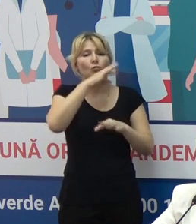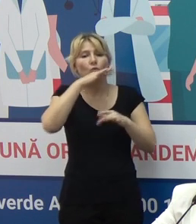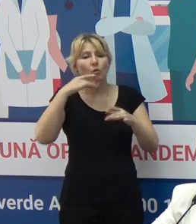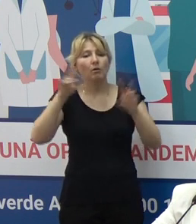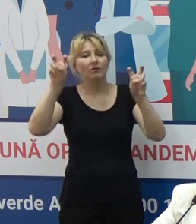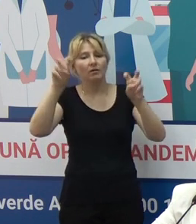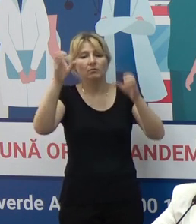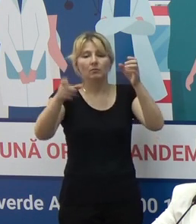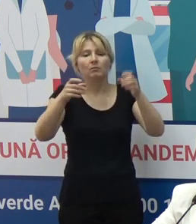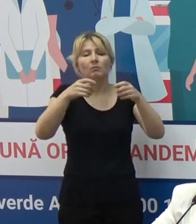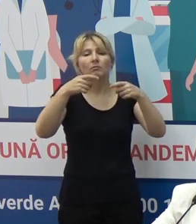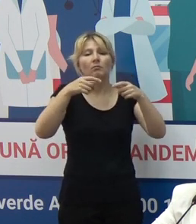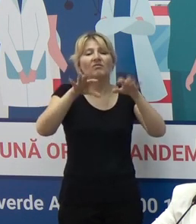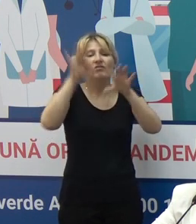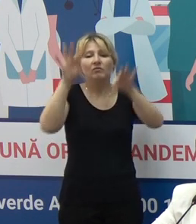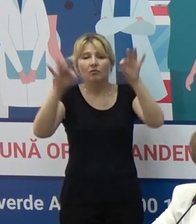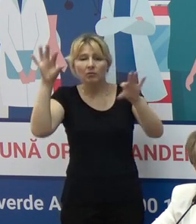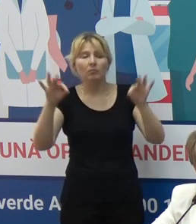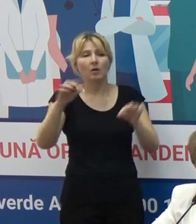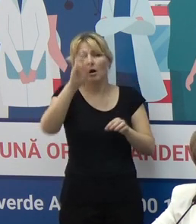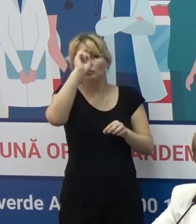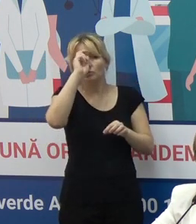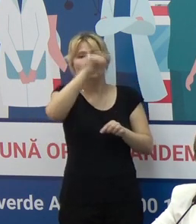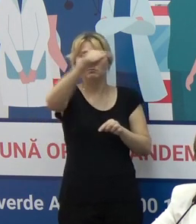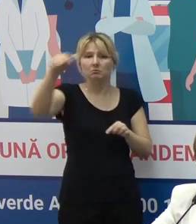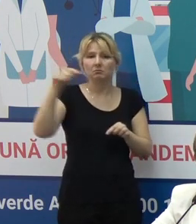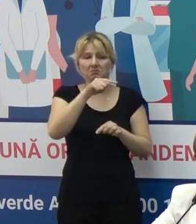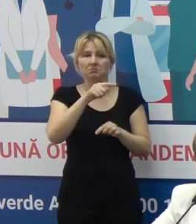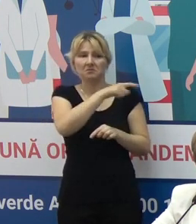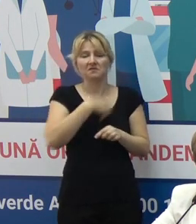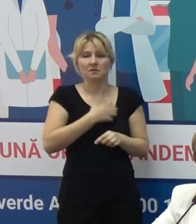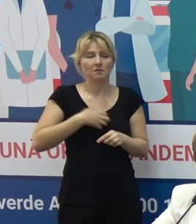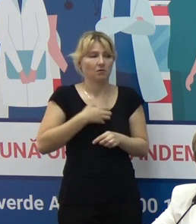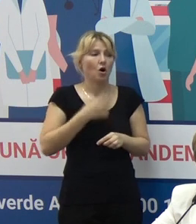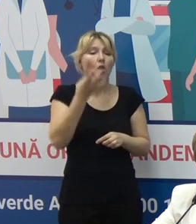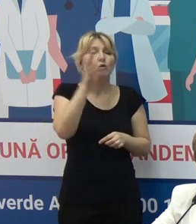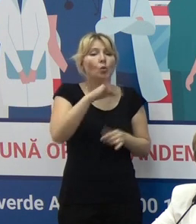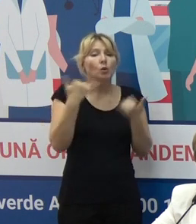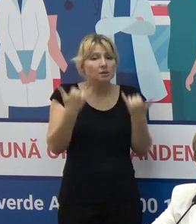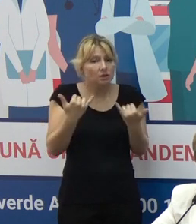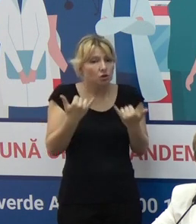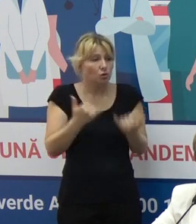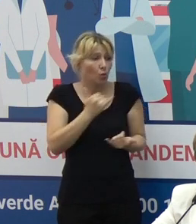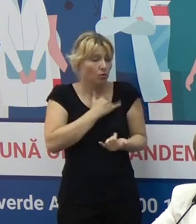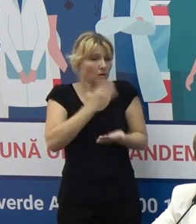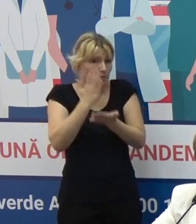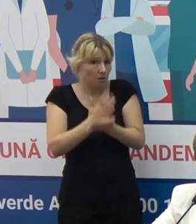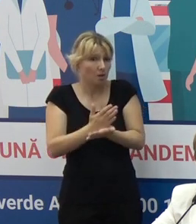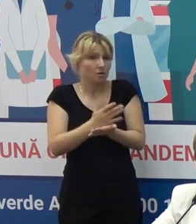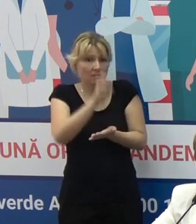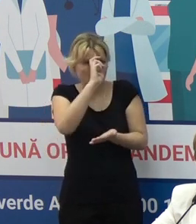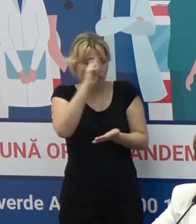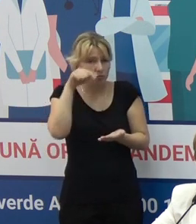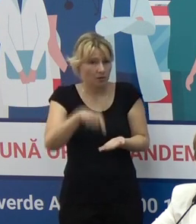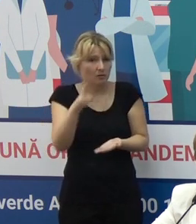multe vaccinuri. Dar ceea ce este foarte important, că la moment există disponibil în țara